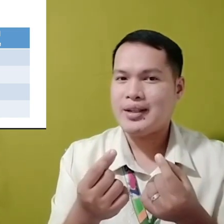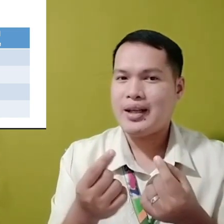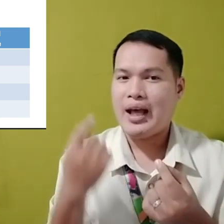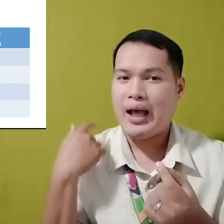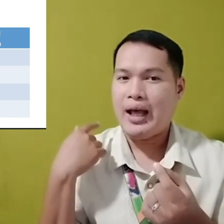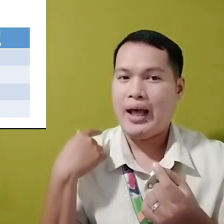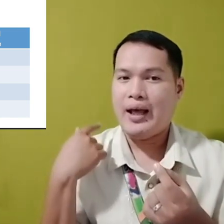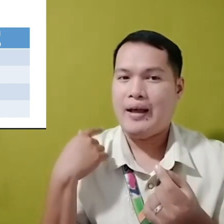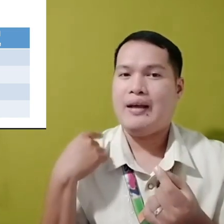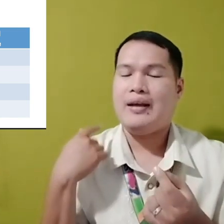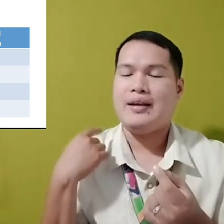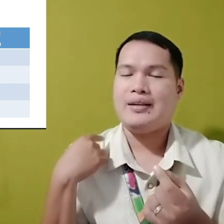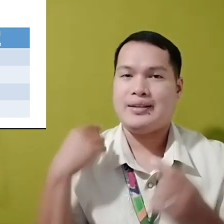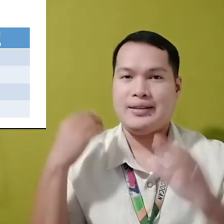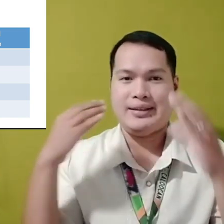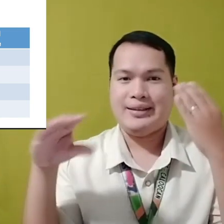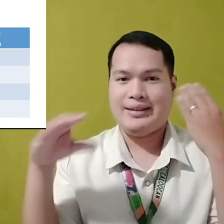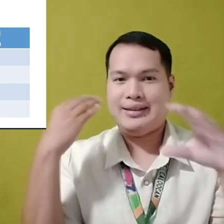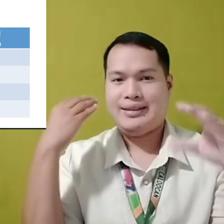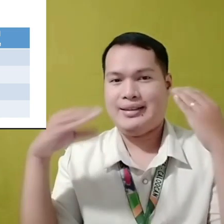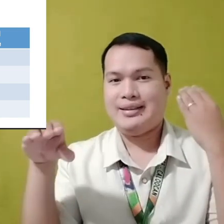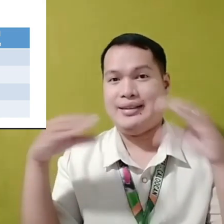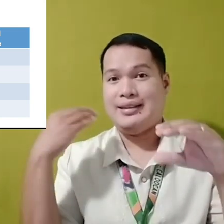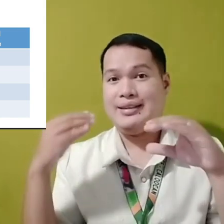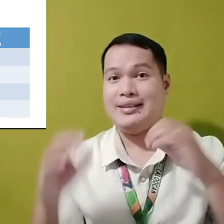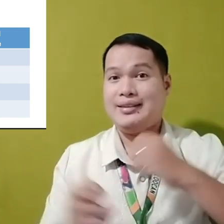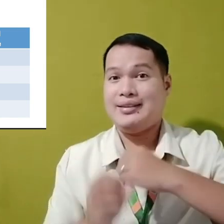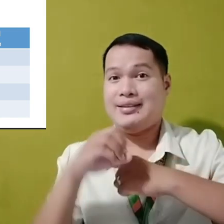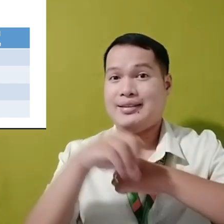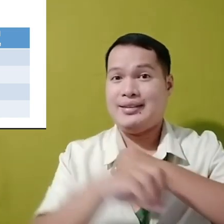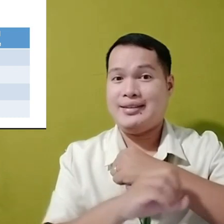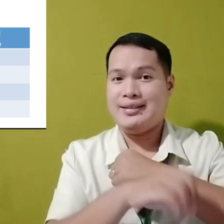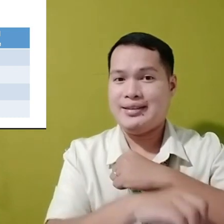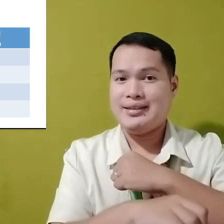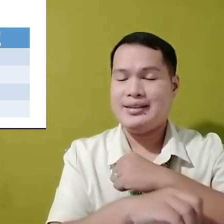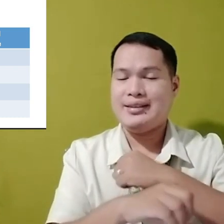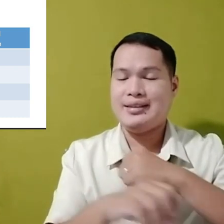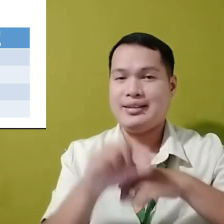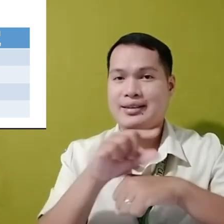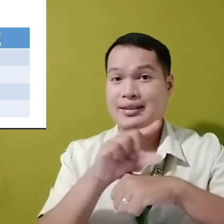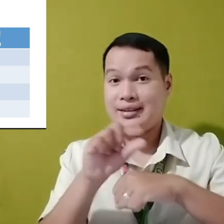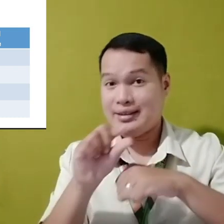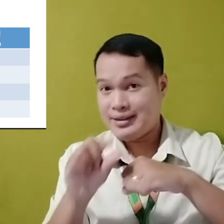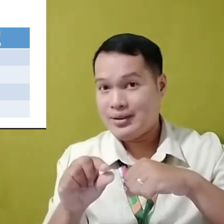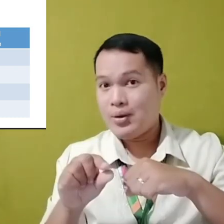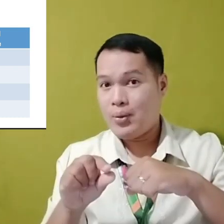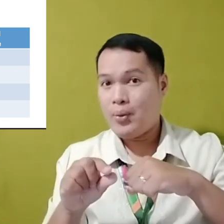ikumpara natin ang Oceanic Lithosphere sa